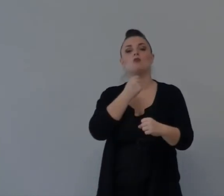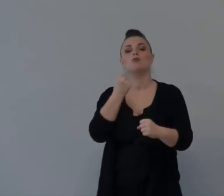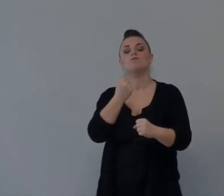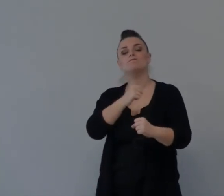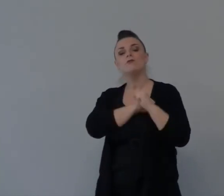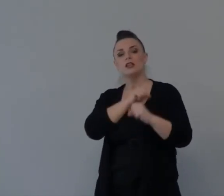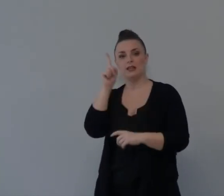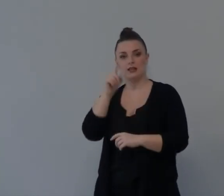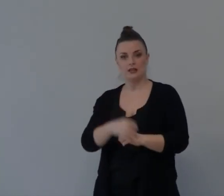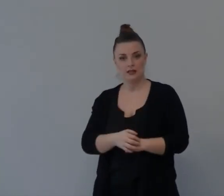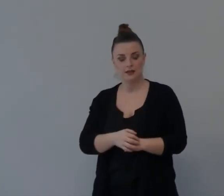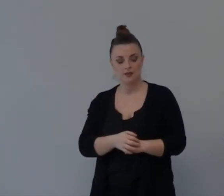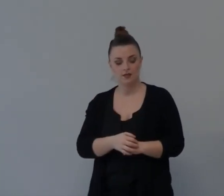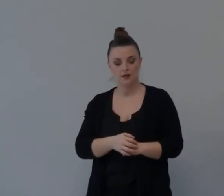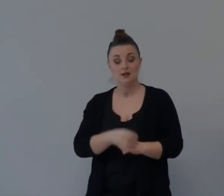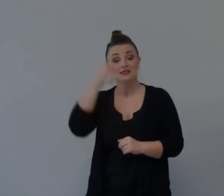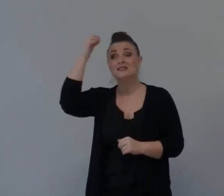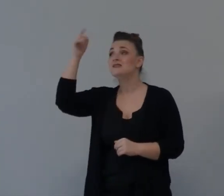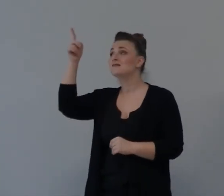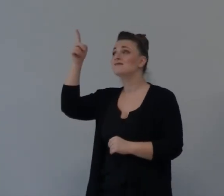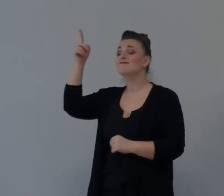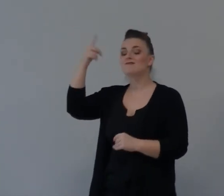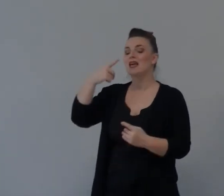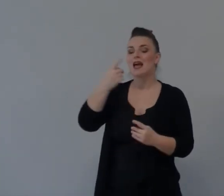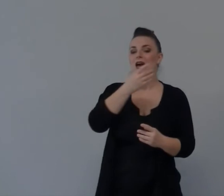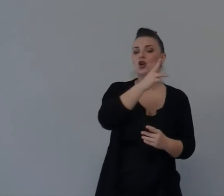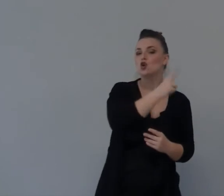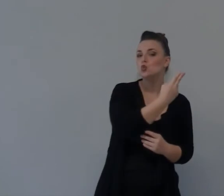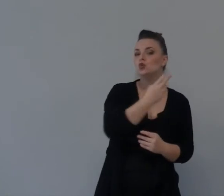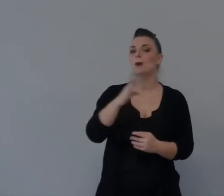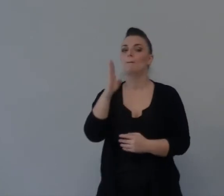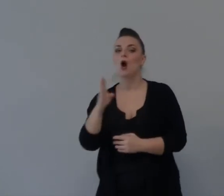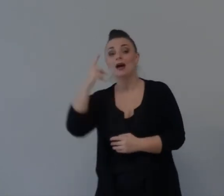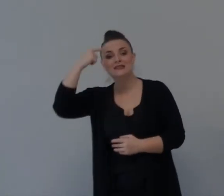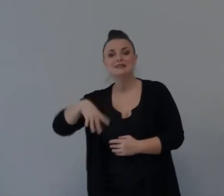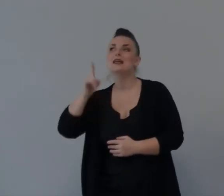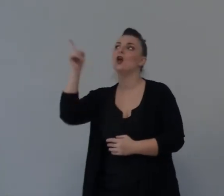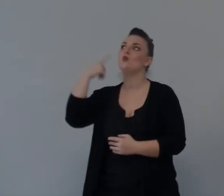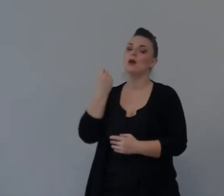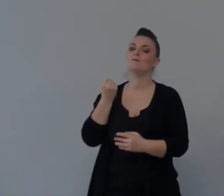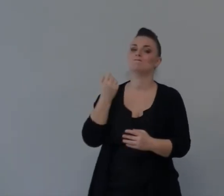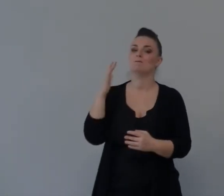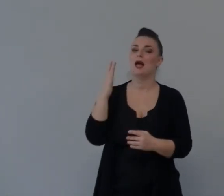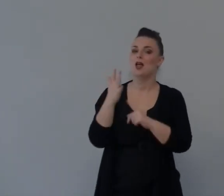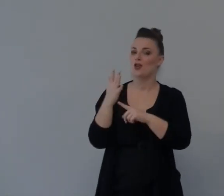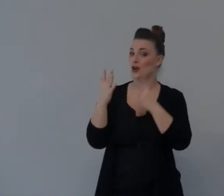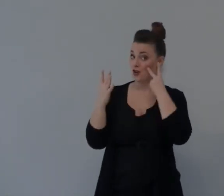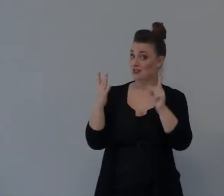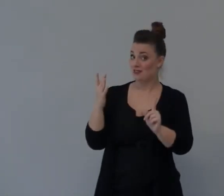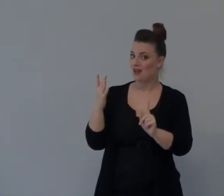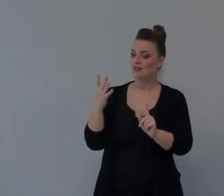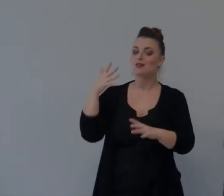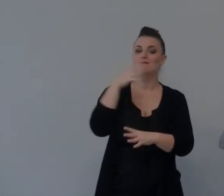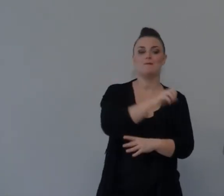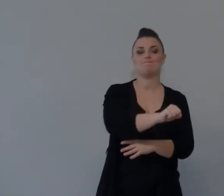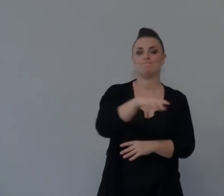E Pregando Perché Sapevano Che Dio È Un Dio Yavè Dire Che Il Disegno